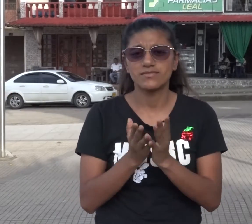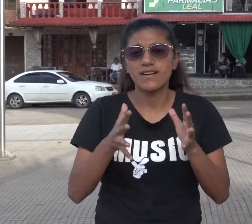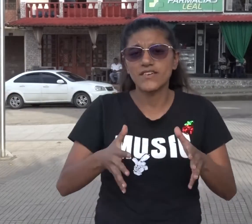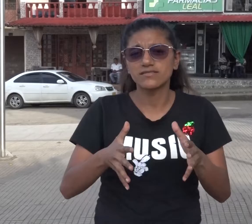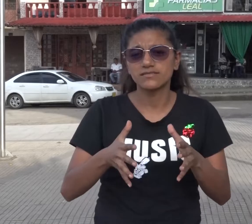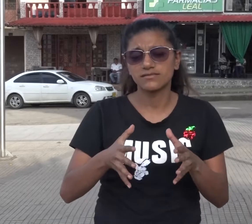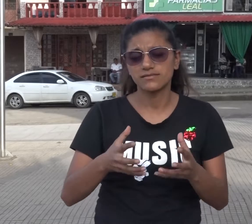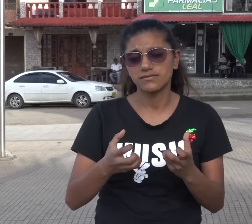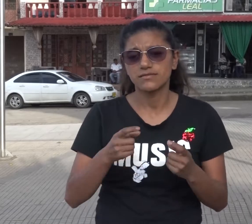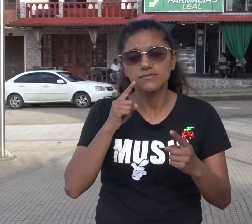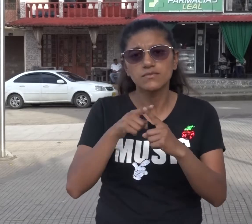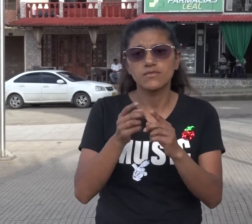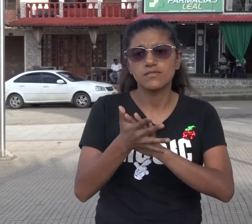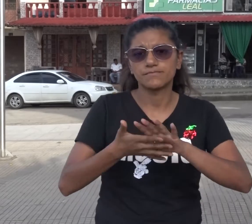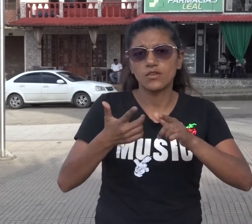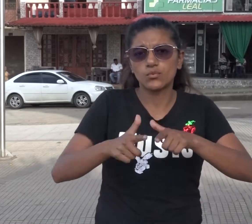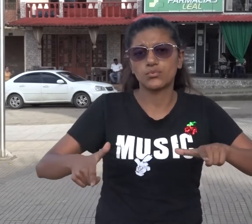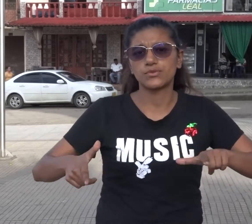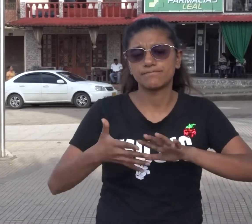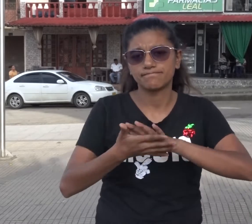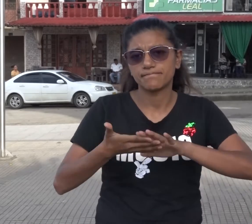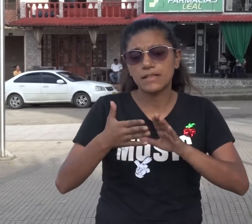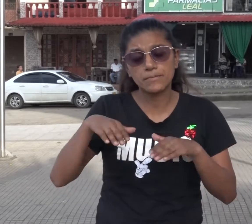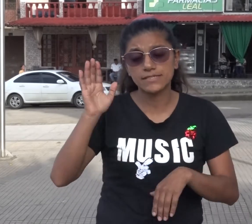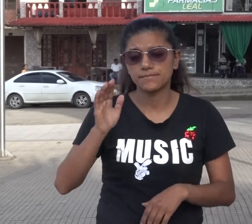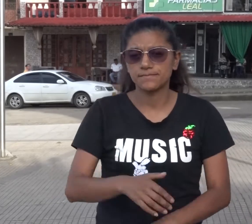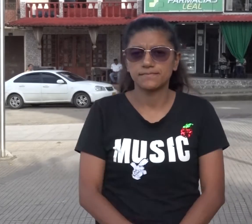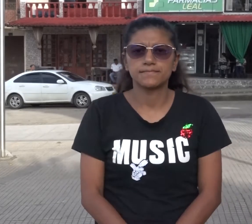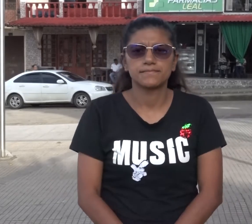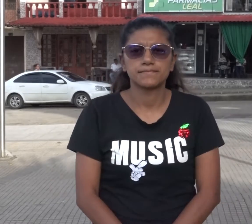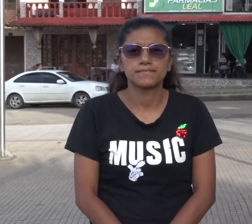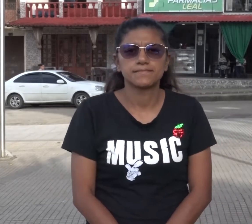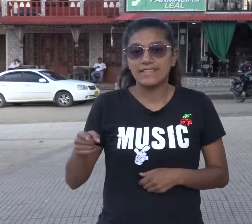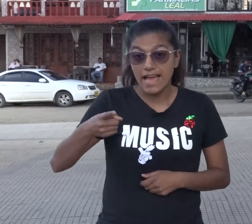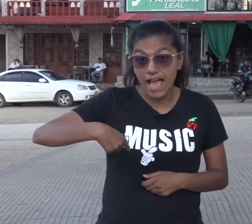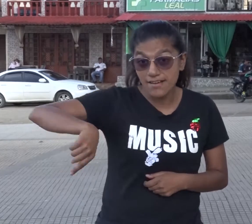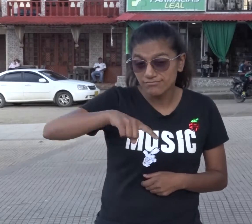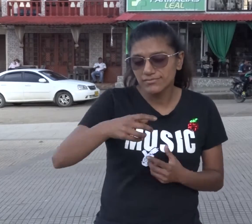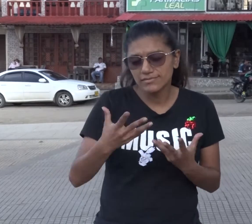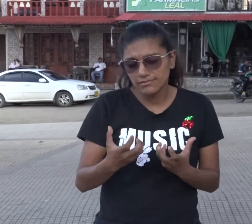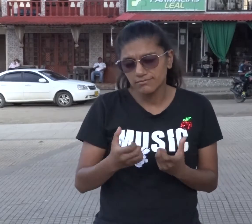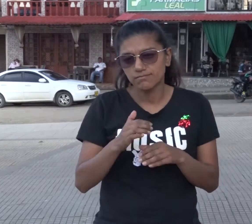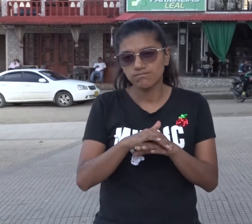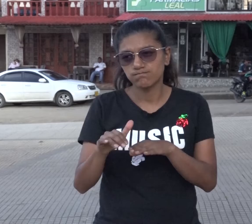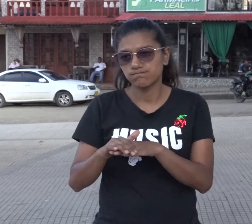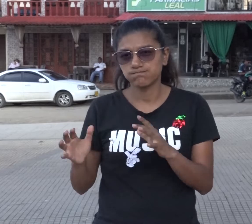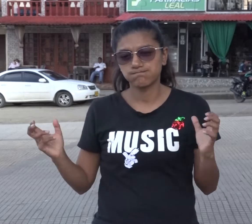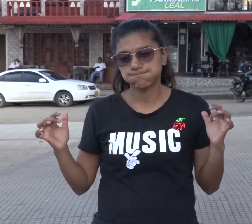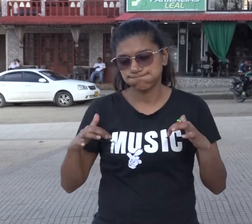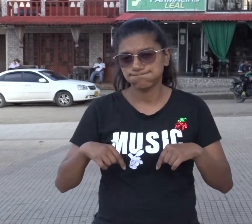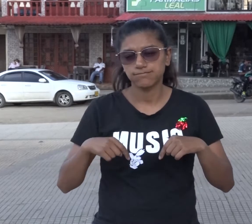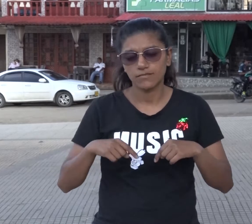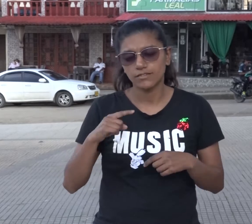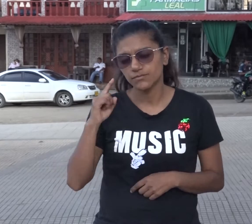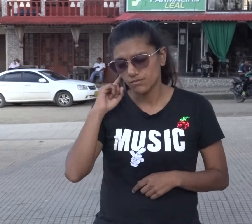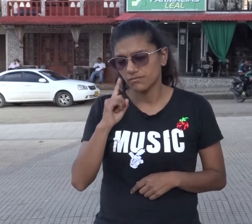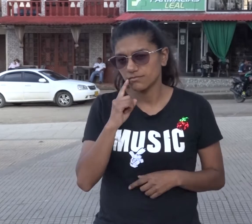Yo quiero enseñar lengua de señas. Todos los invito que se